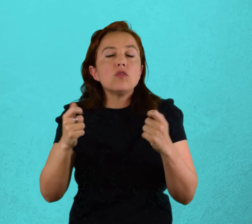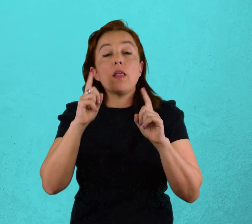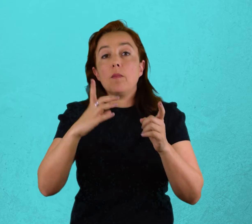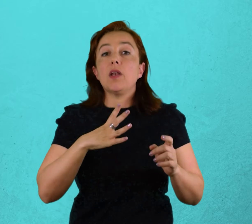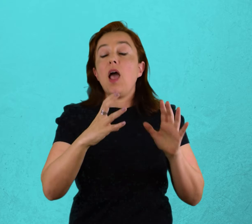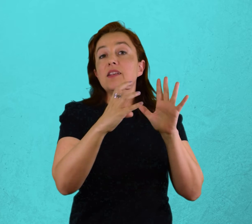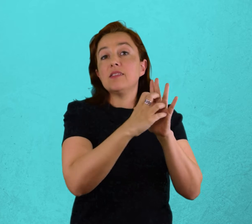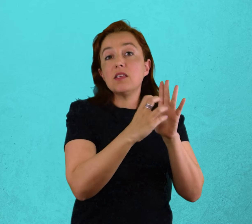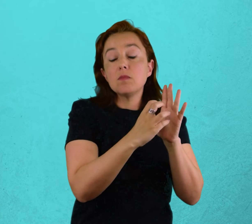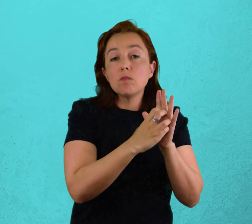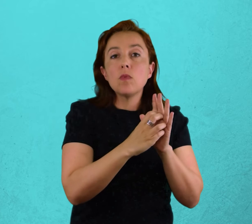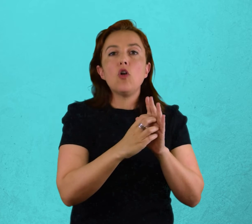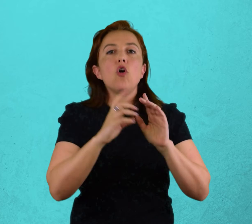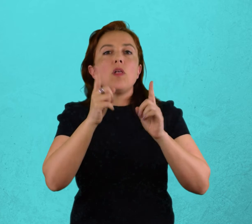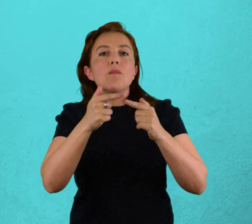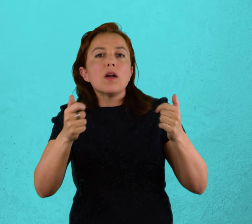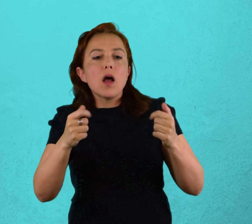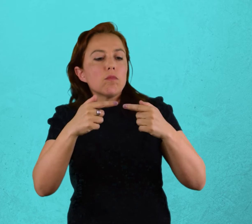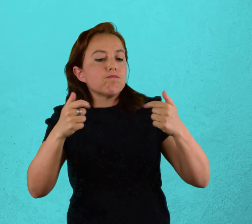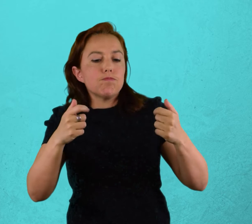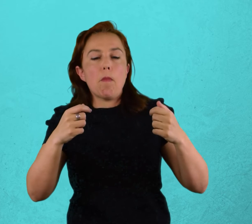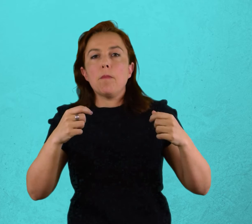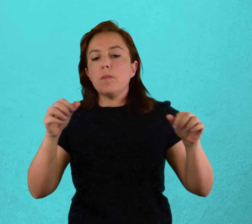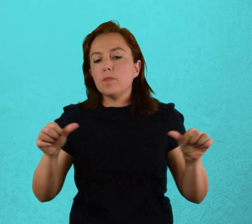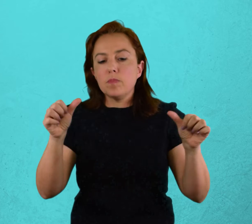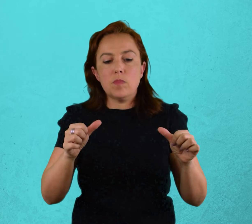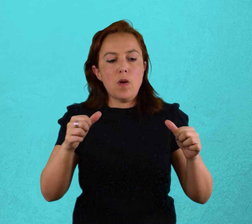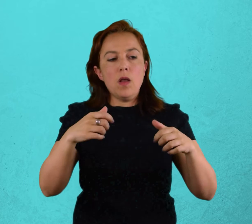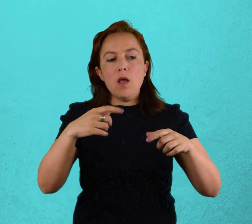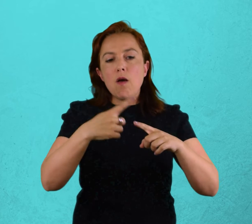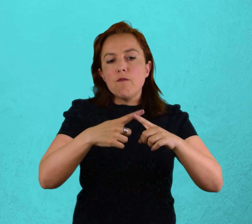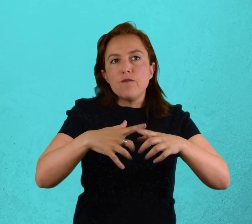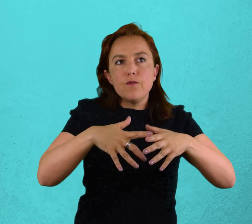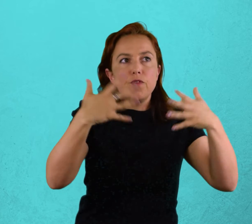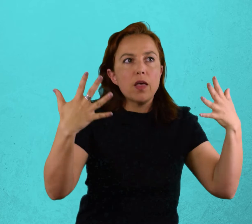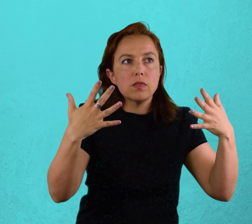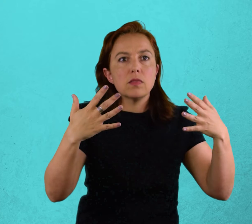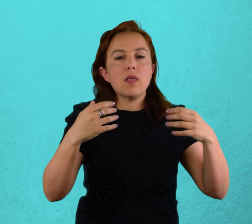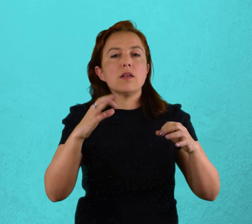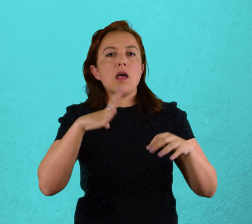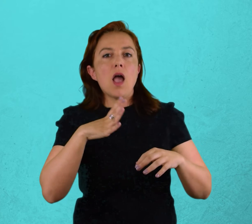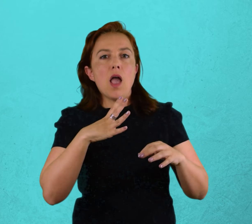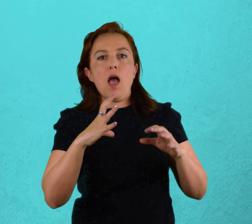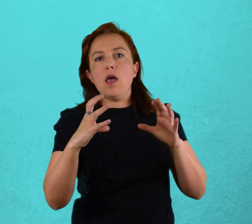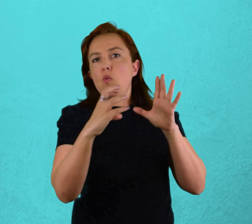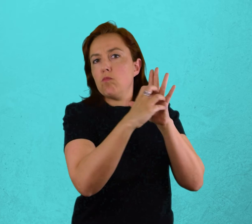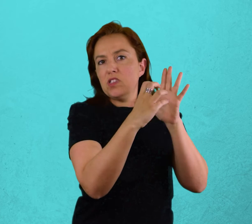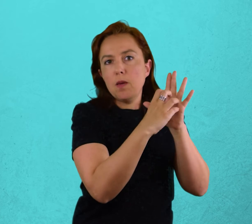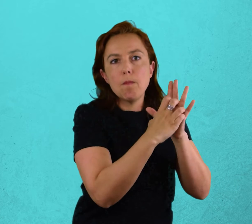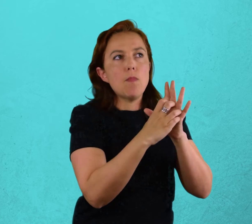liturgias, prácticas rituales y ceremonias que pueden incluir o no figuras a cargo, en